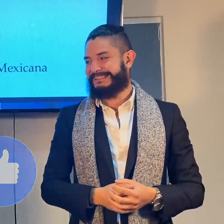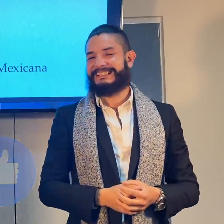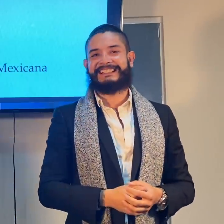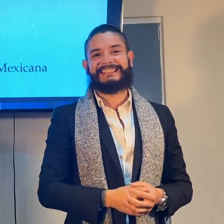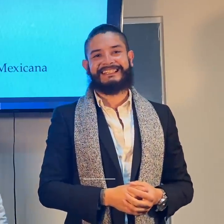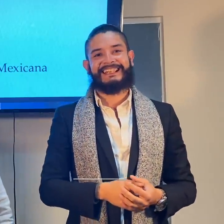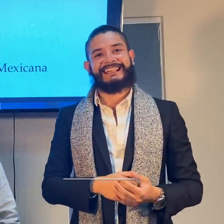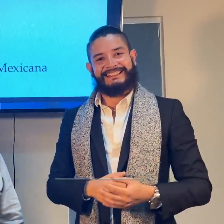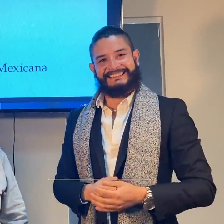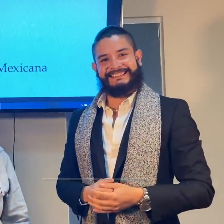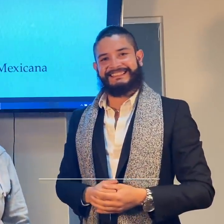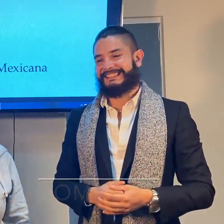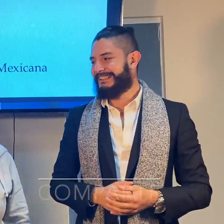Ok, muchas gracias.